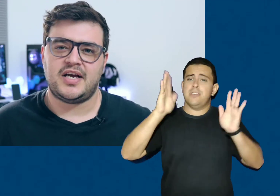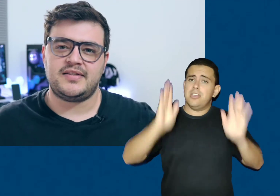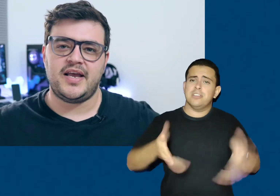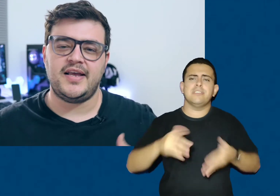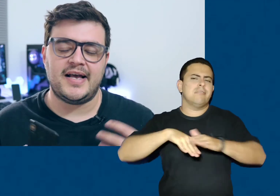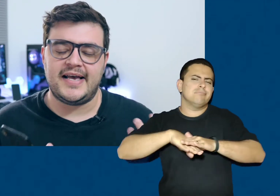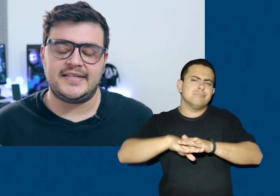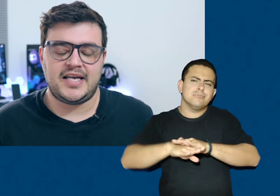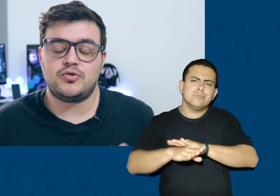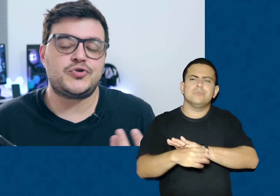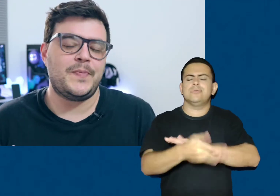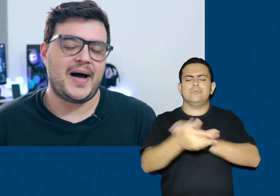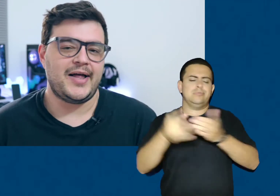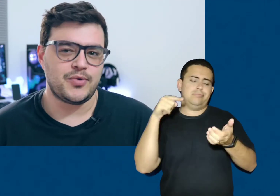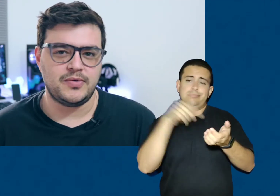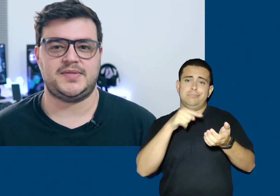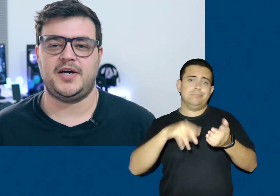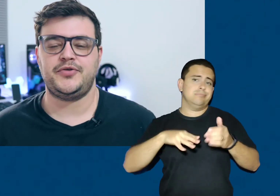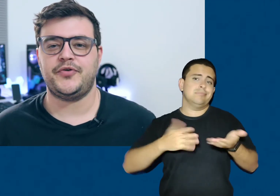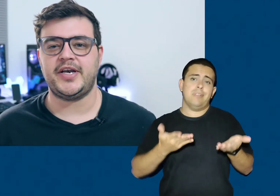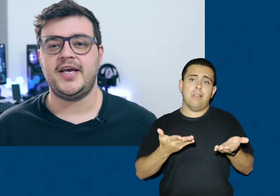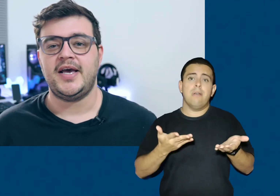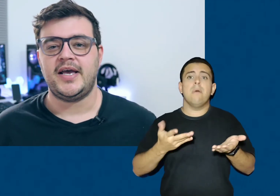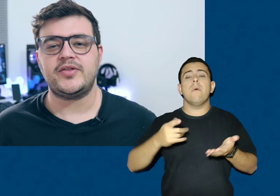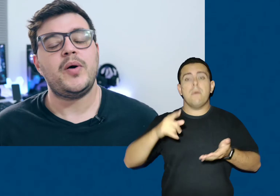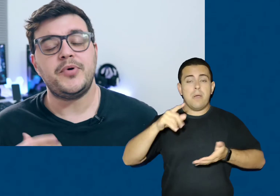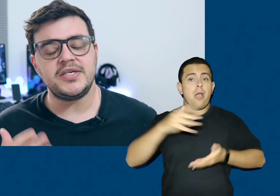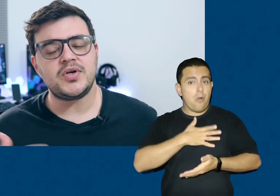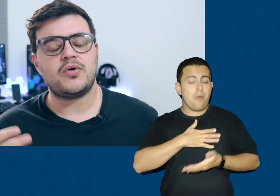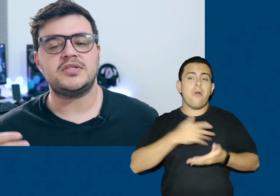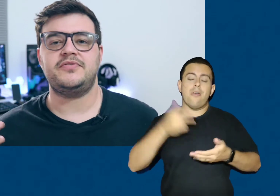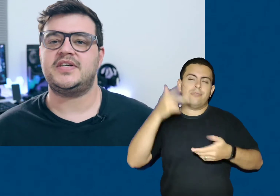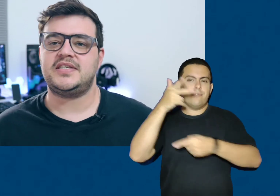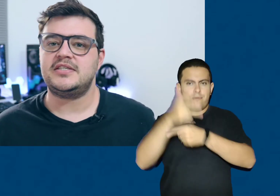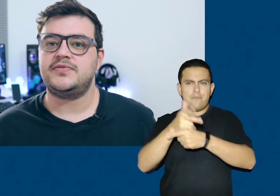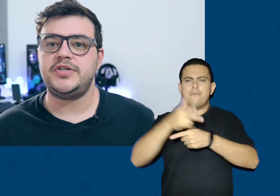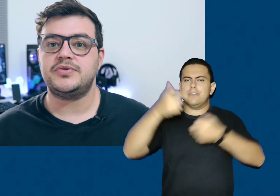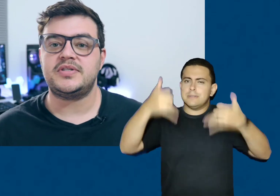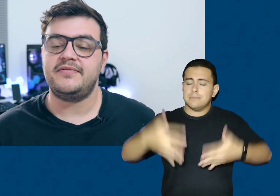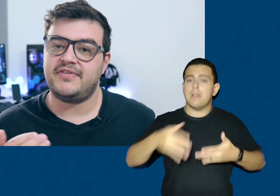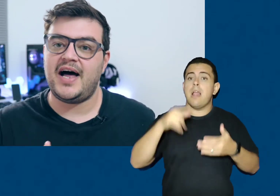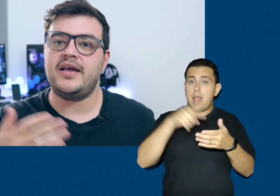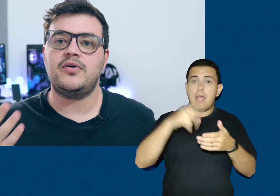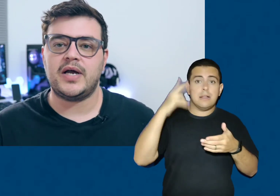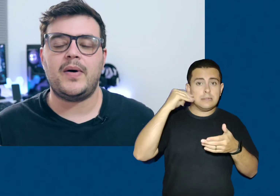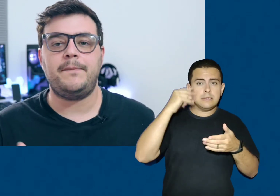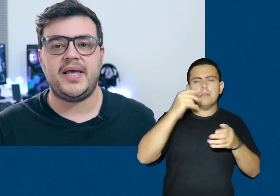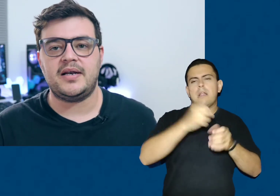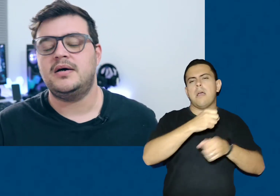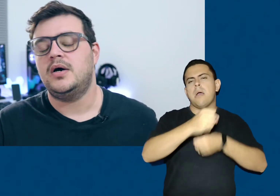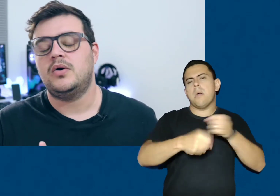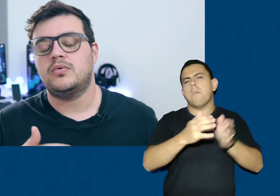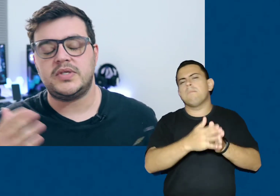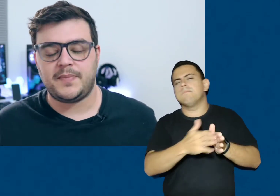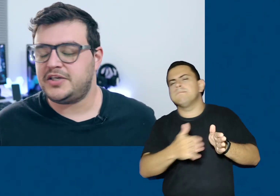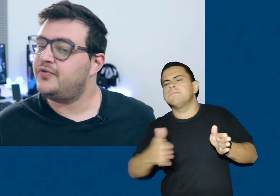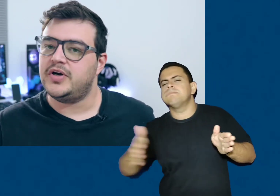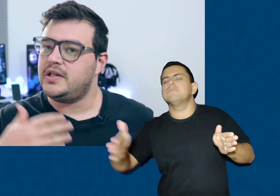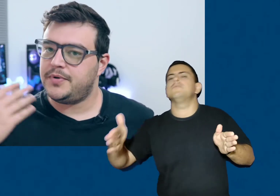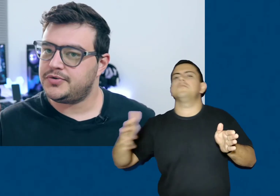já têm se acostumado com o smartphone, então é por isso que eu gosto de fazer esses vídeos, se valem ou não a pena um smartphone depois